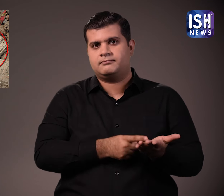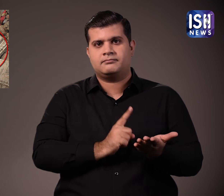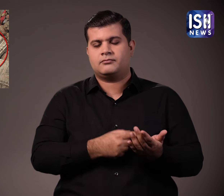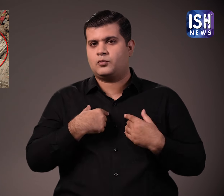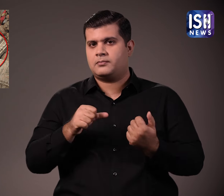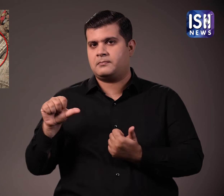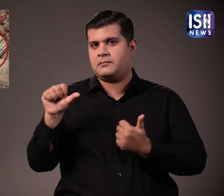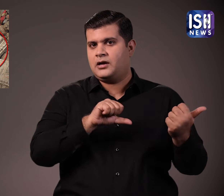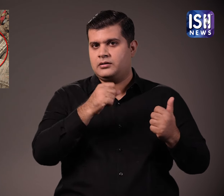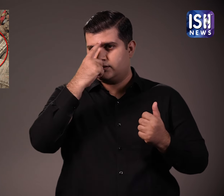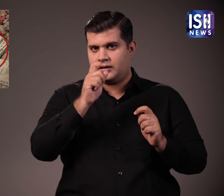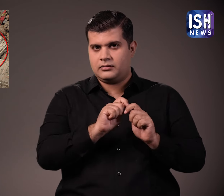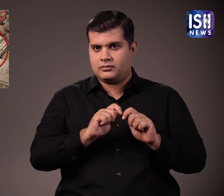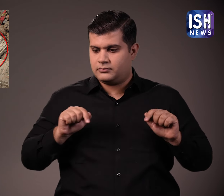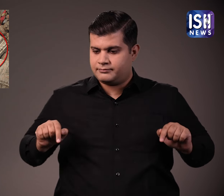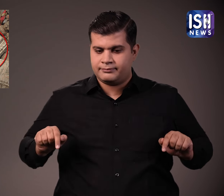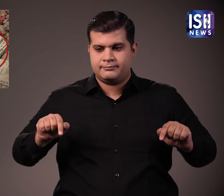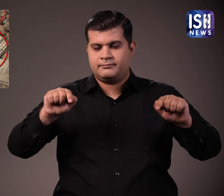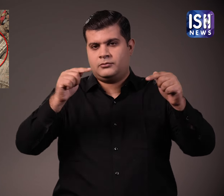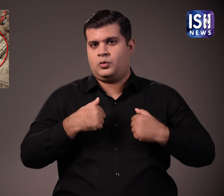कोई तोड़ी गई मूर्तियों की मरमत की मांग कर रहा है.